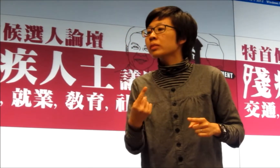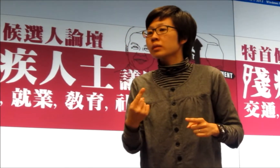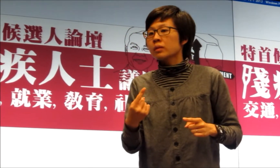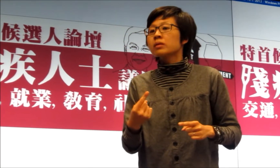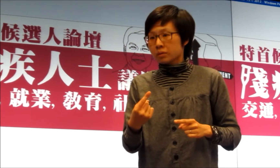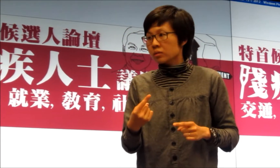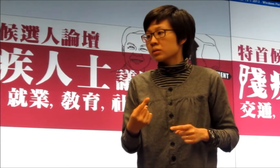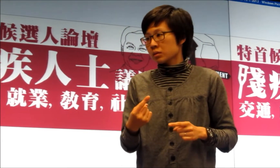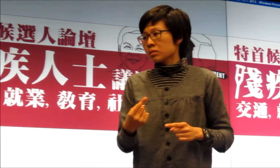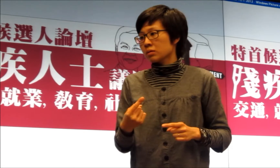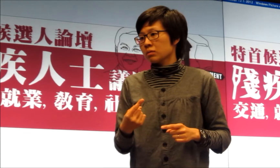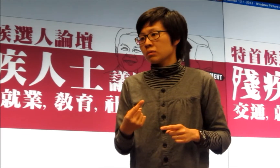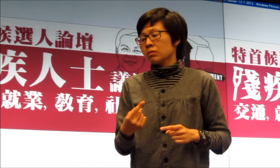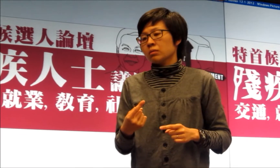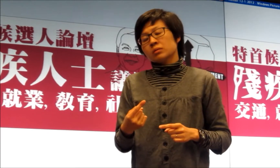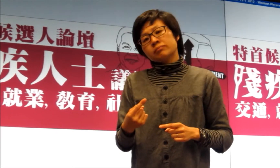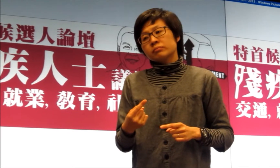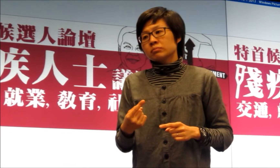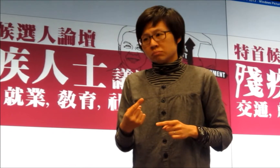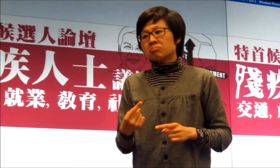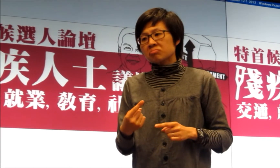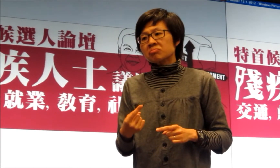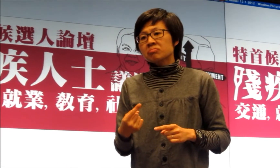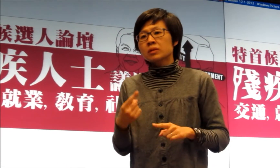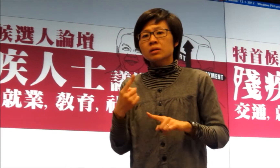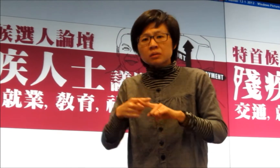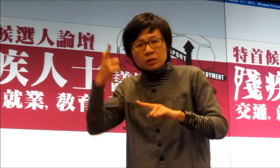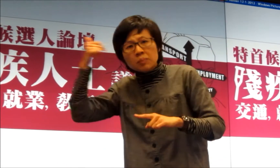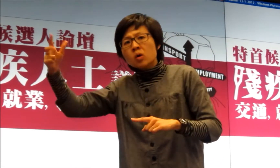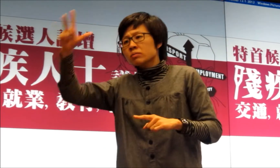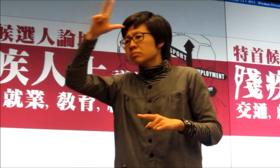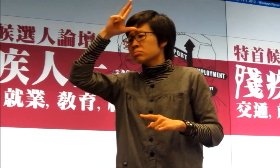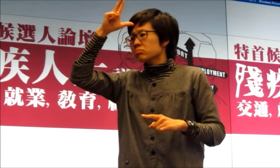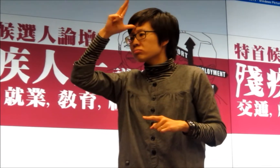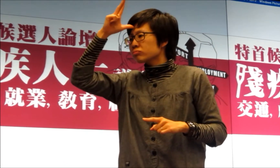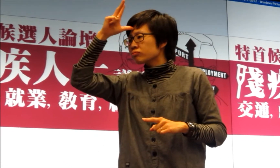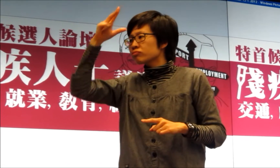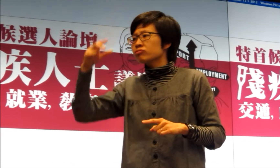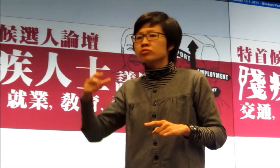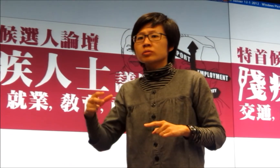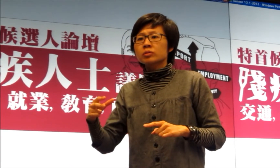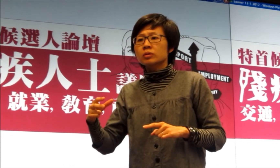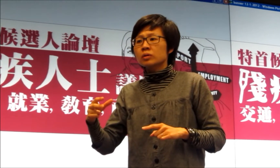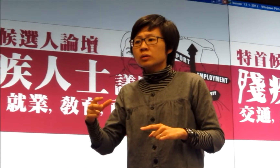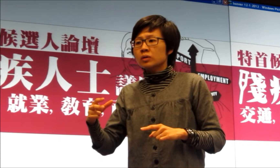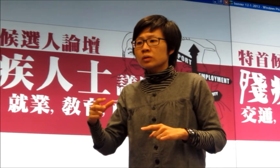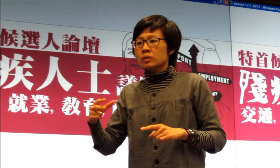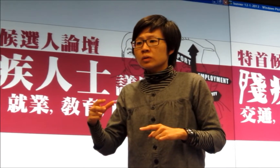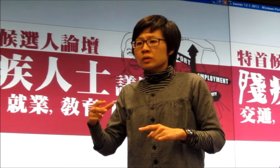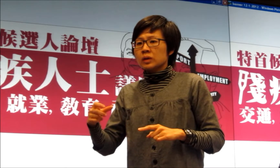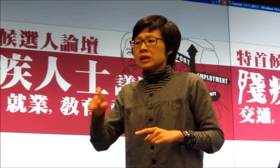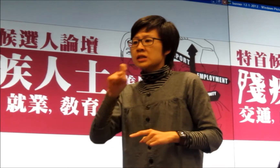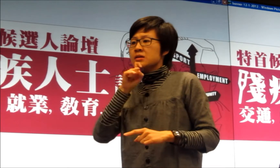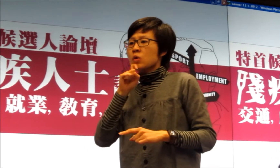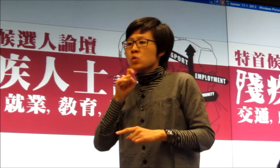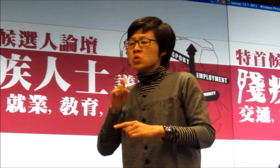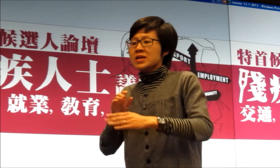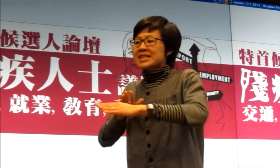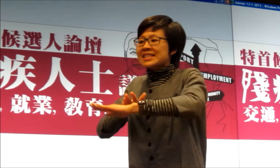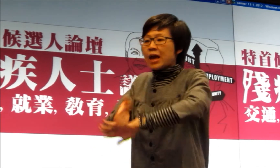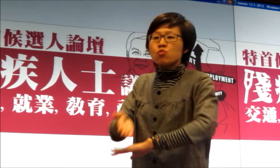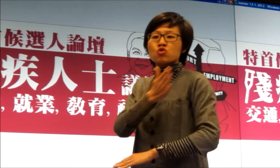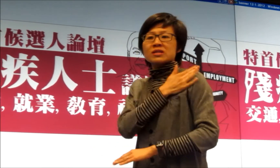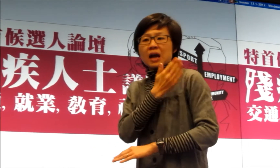我們很多時候看到政府能夠利用這個幾乎社責任推出這個